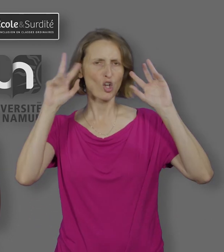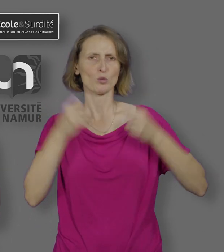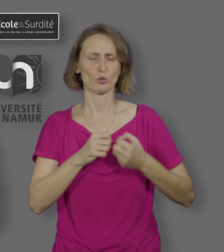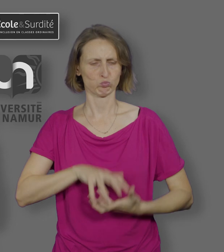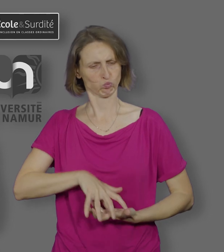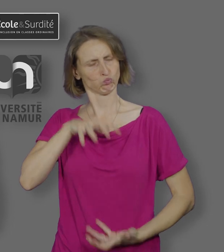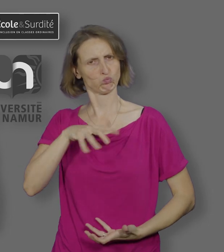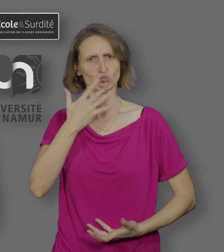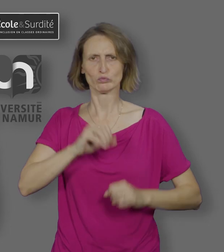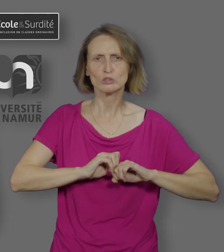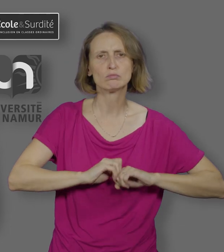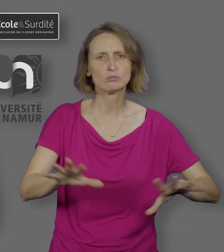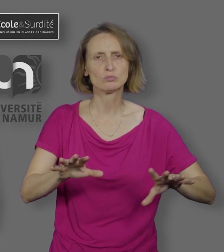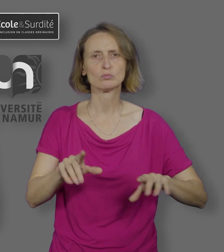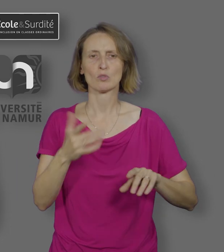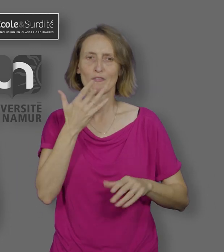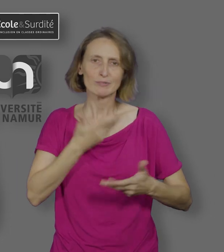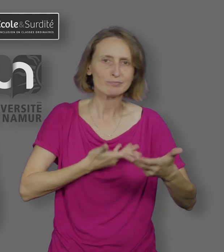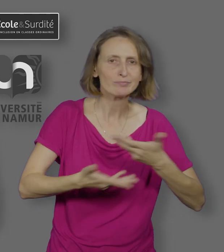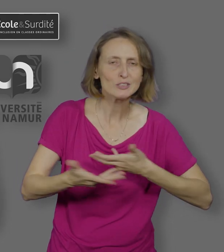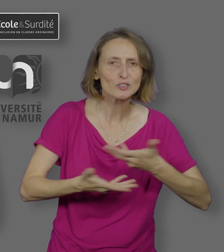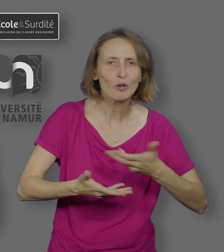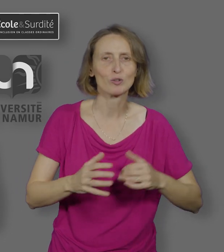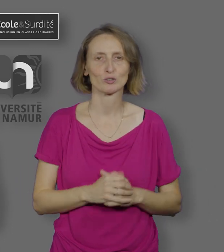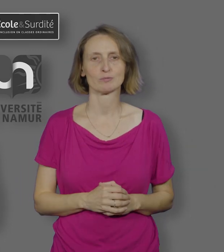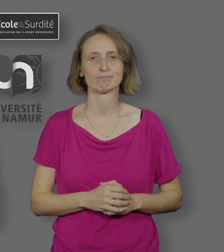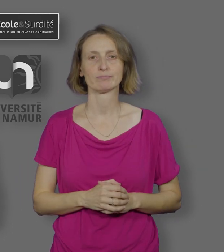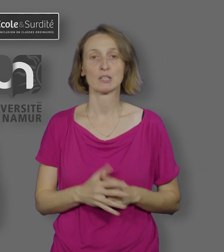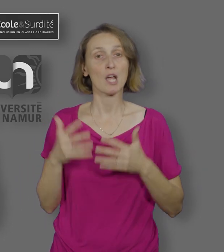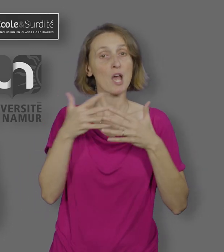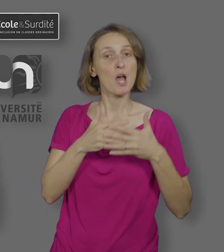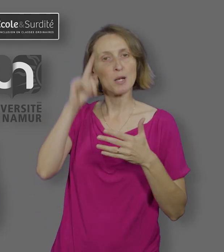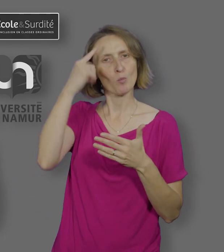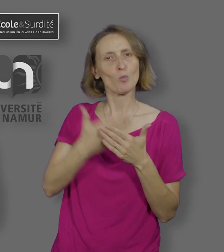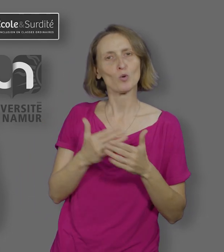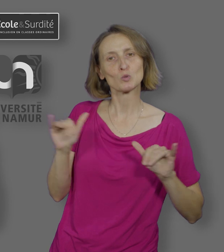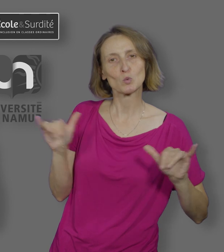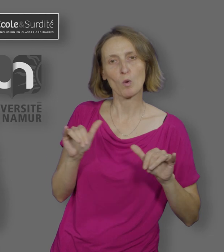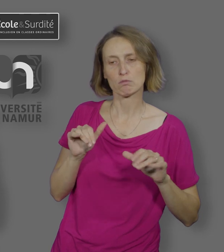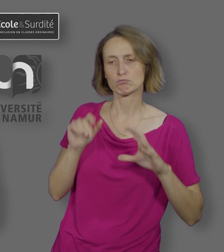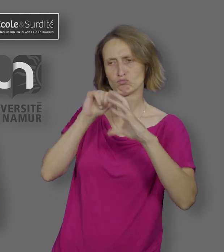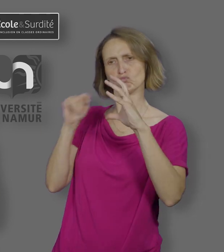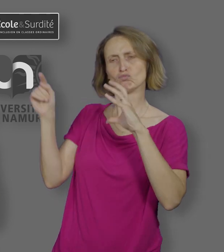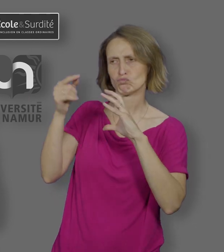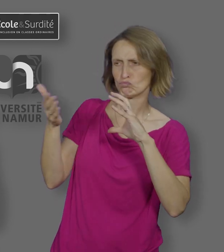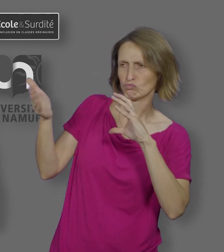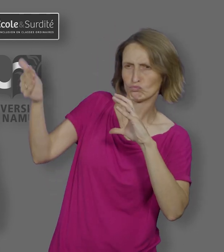Déjà dans les années 90, Kirchner décrivait aux États-Unis ce modèle d'enseignement qu'il a appelé le co-enrollment.